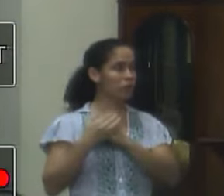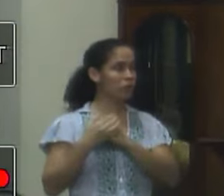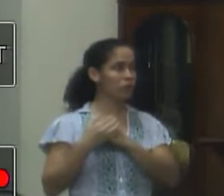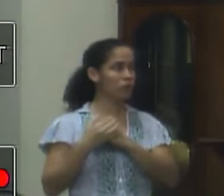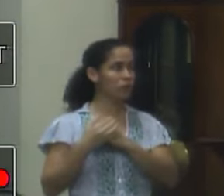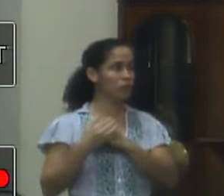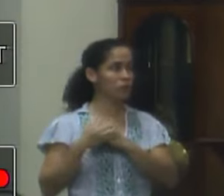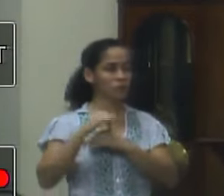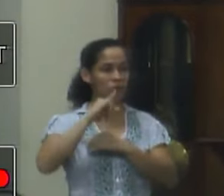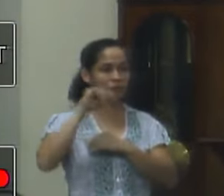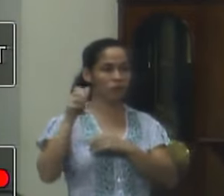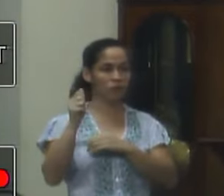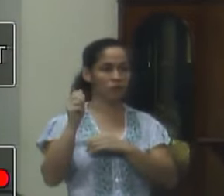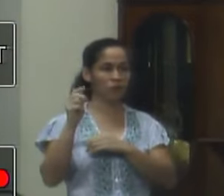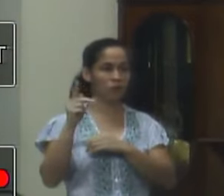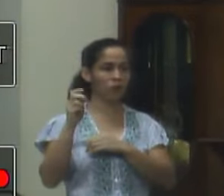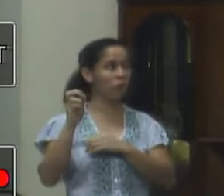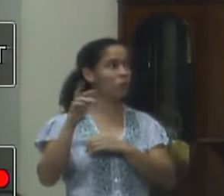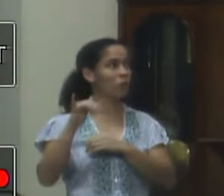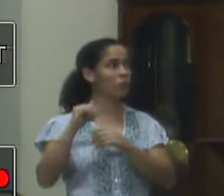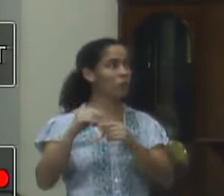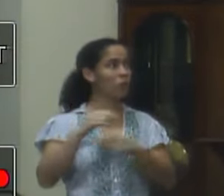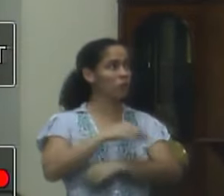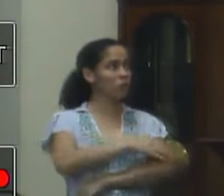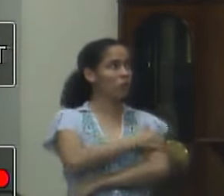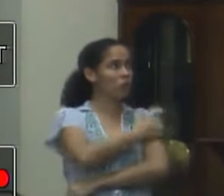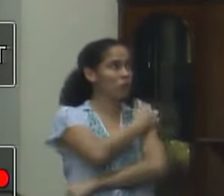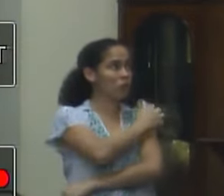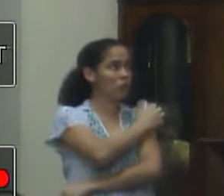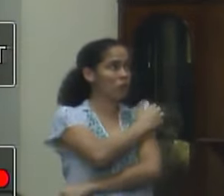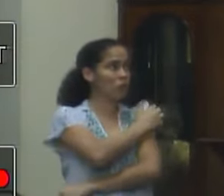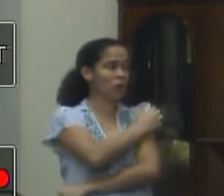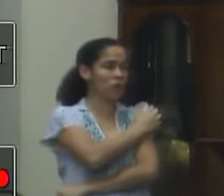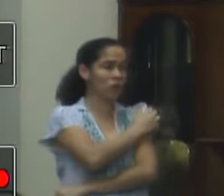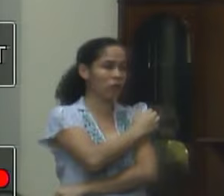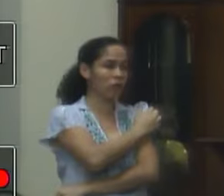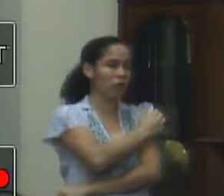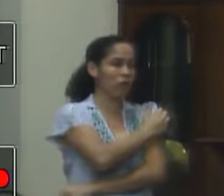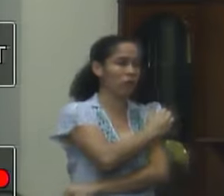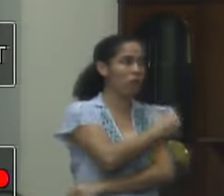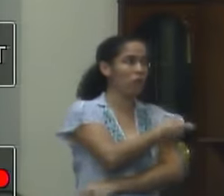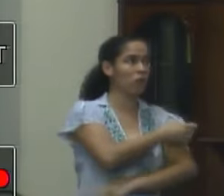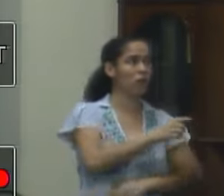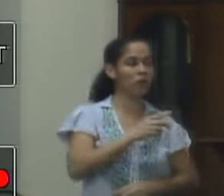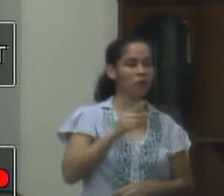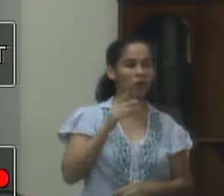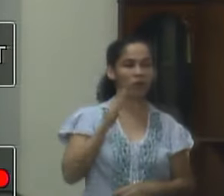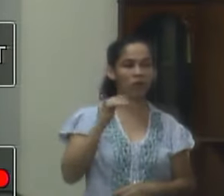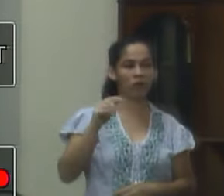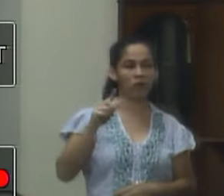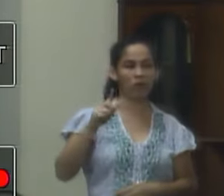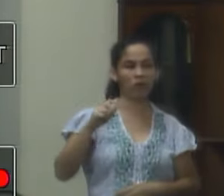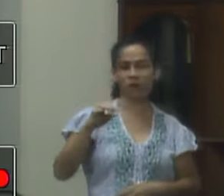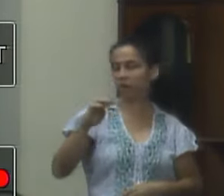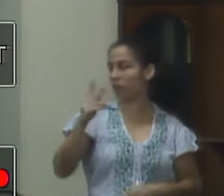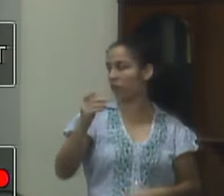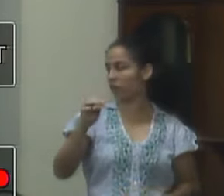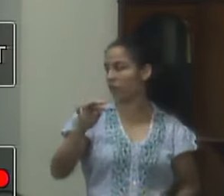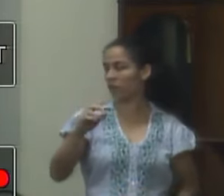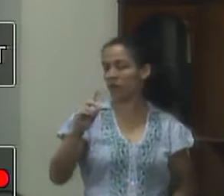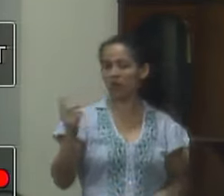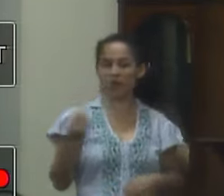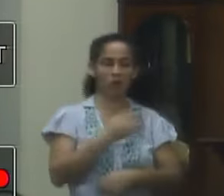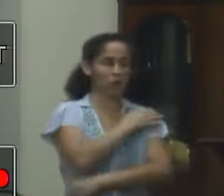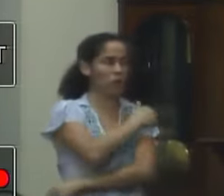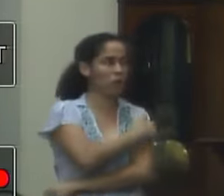Japeri Valença fazer uma ligação direta fazer um um bilhete único vamos dizer assim Chico a pessoa